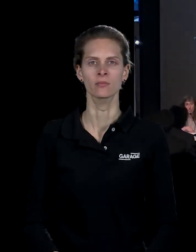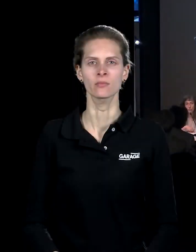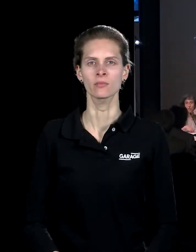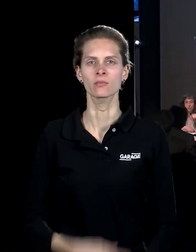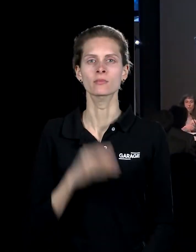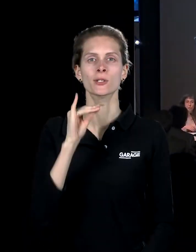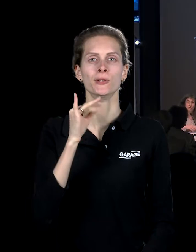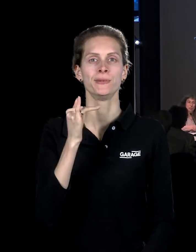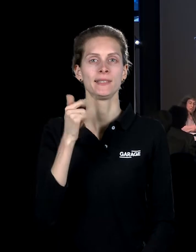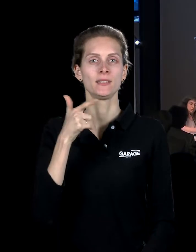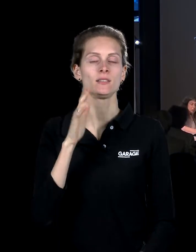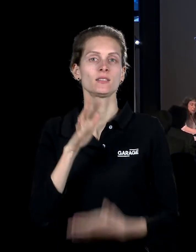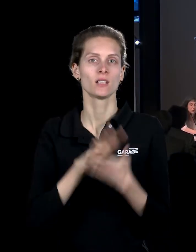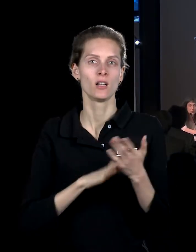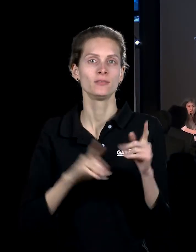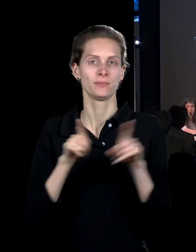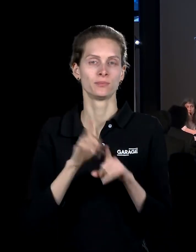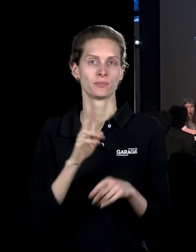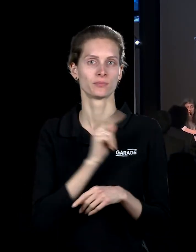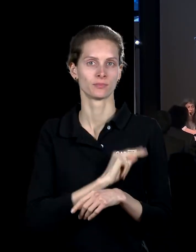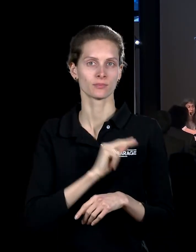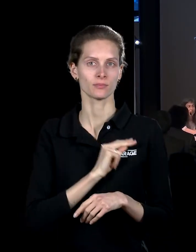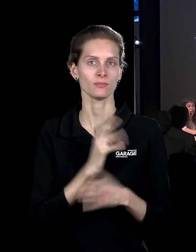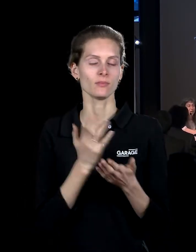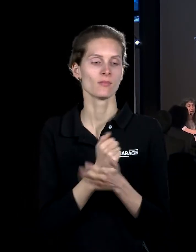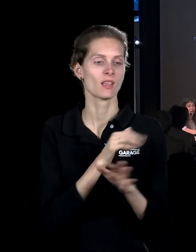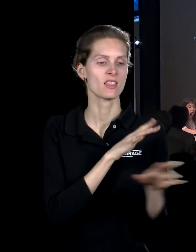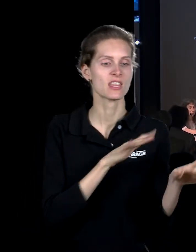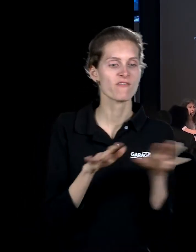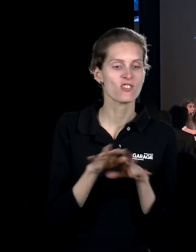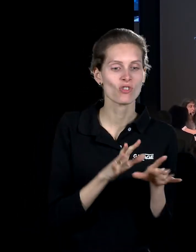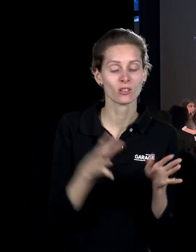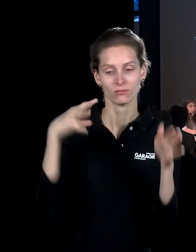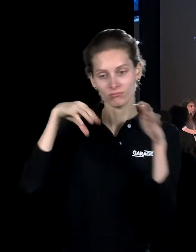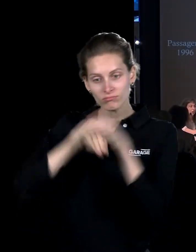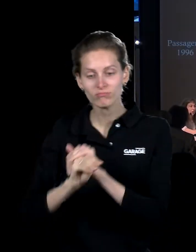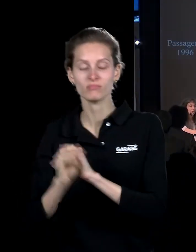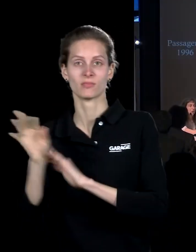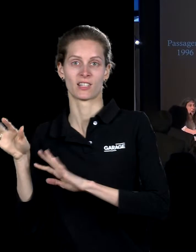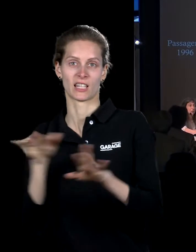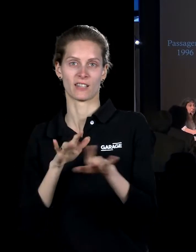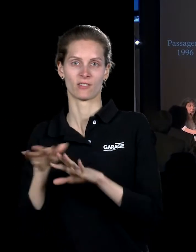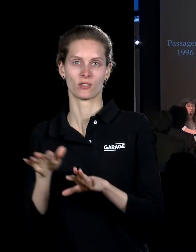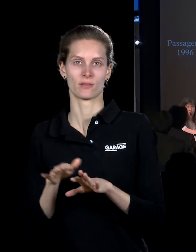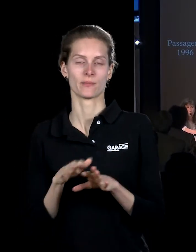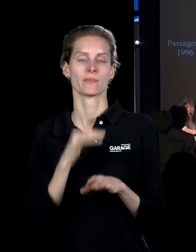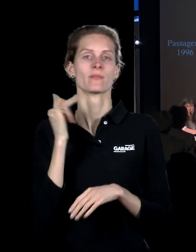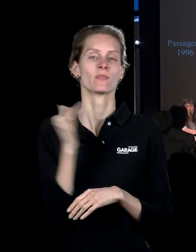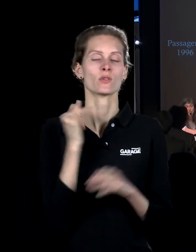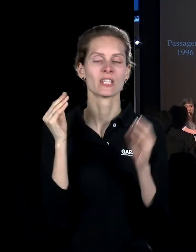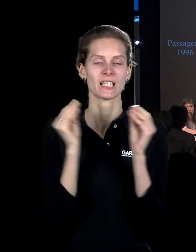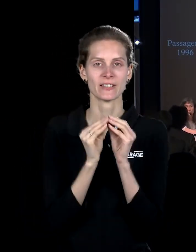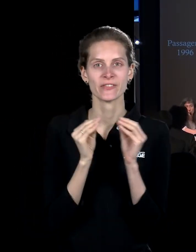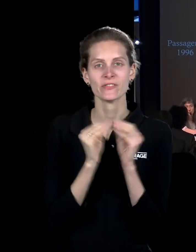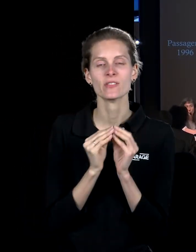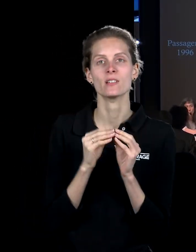Ну, не говоря уже о том, что может быть, как-то такое движение в движении. Совершенно про эту же историю, опять